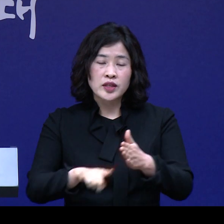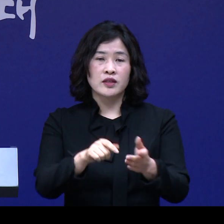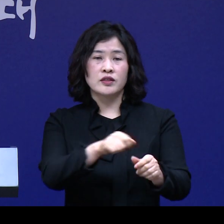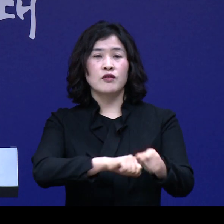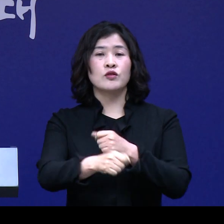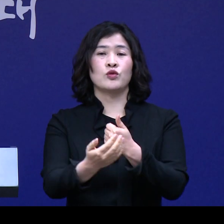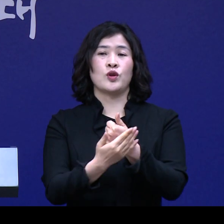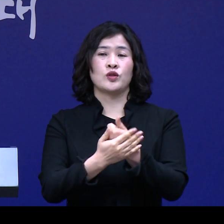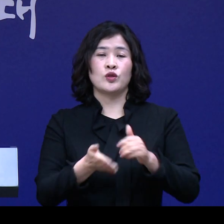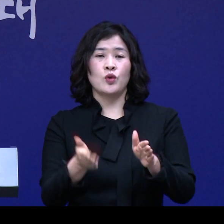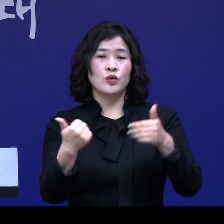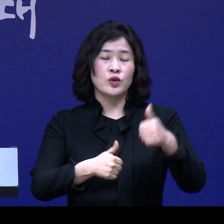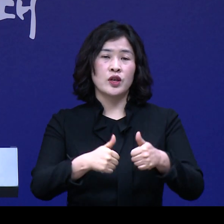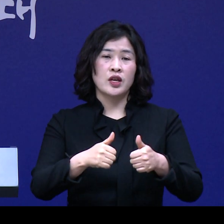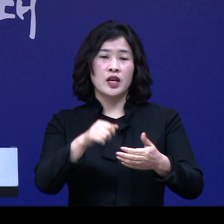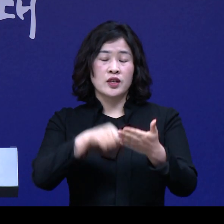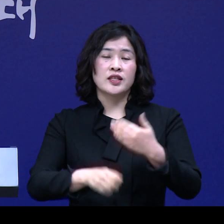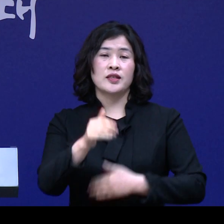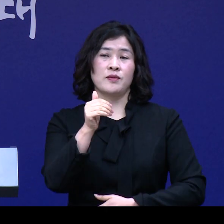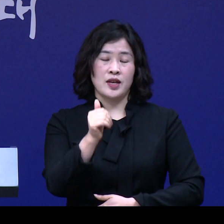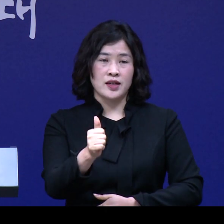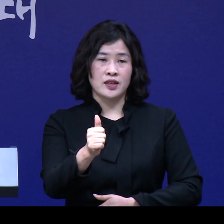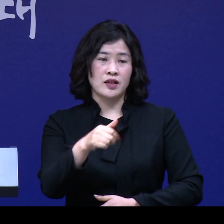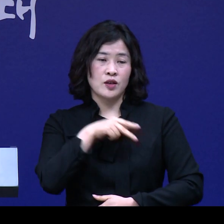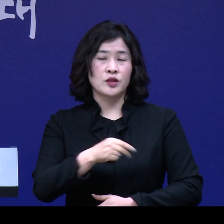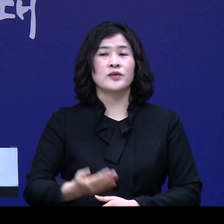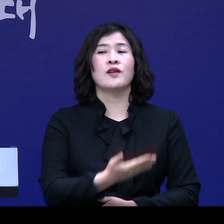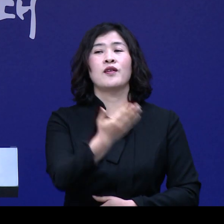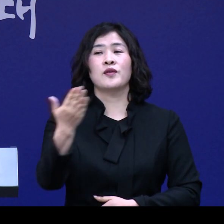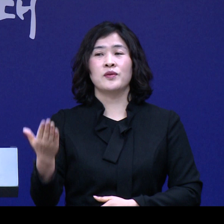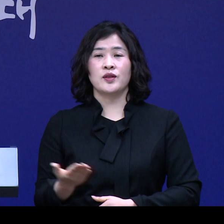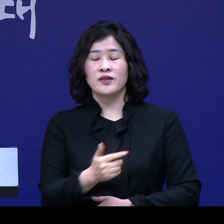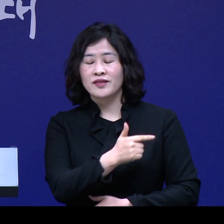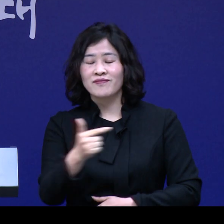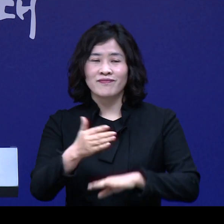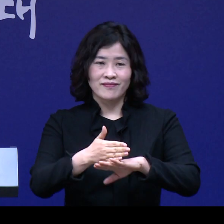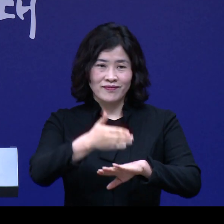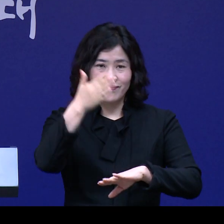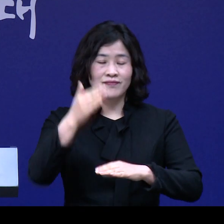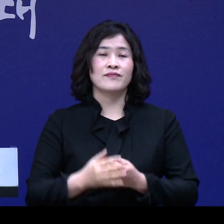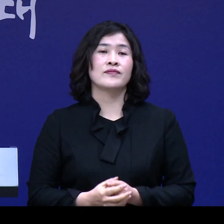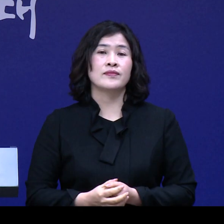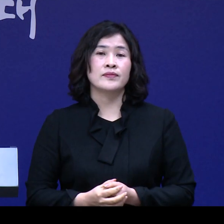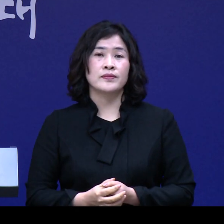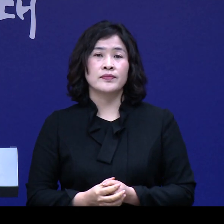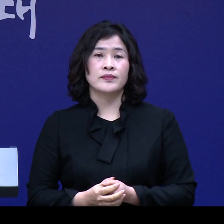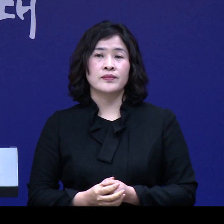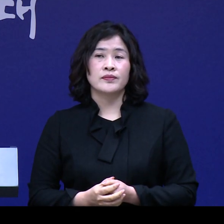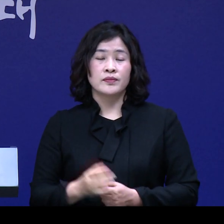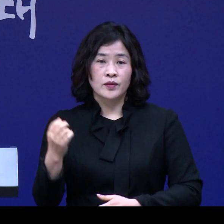협조해 주신 도의회 이용재 의장님과 의원님 여러분께도 깊은 감사의 말씀을 드립니다.